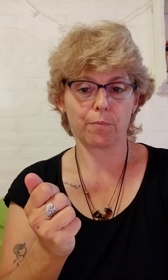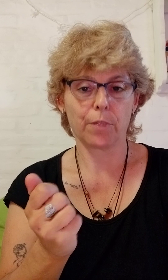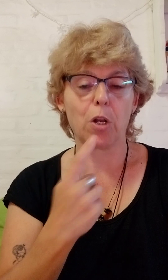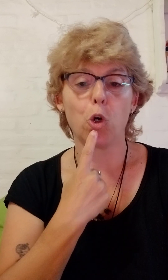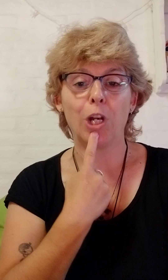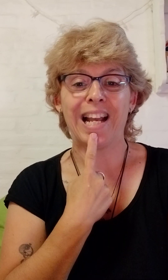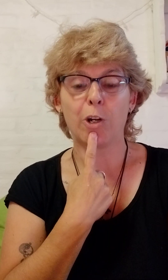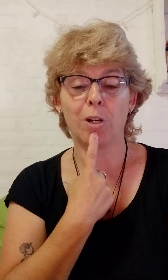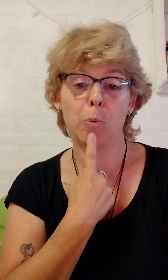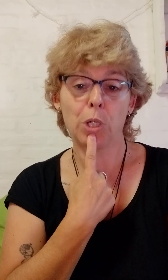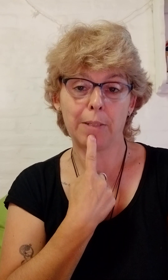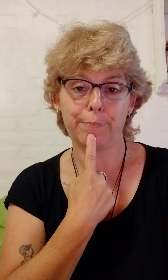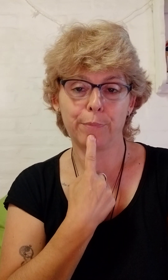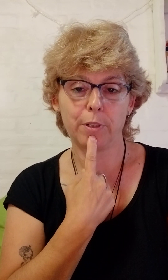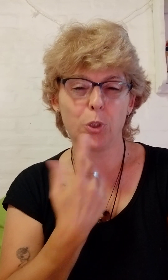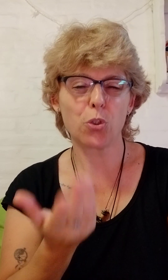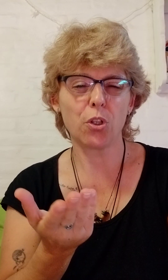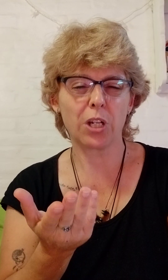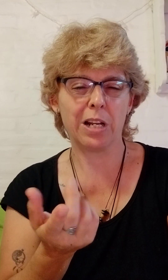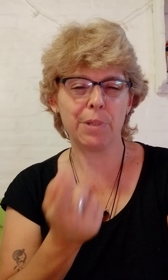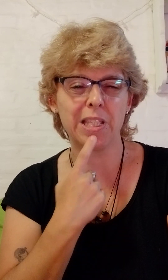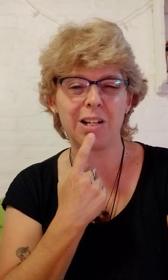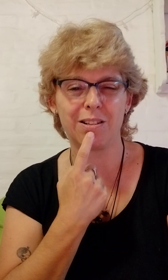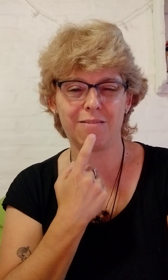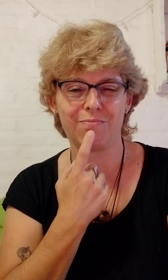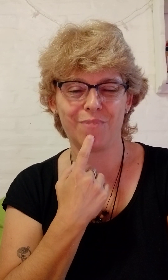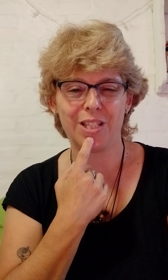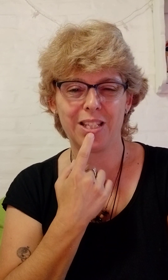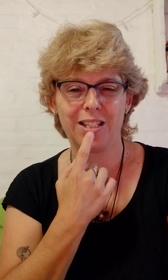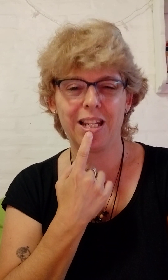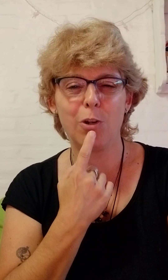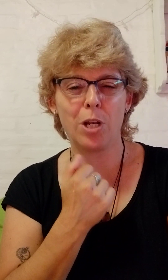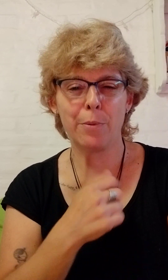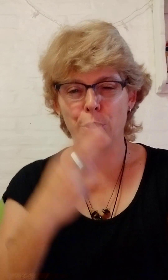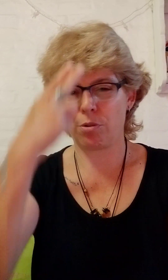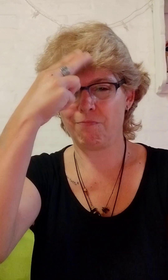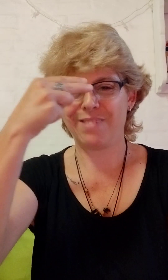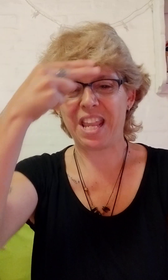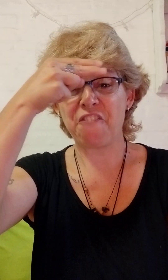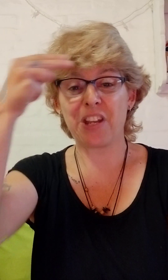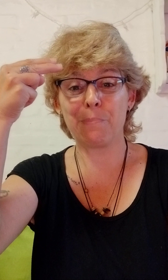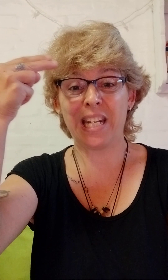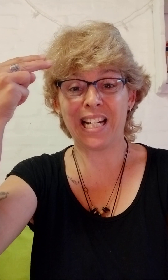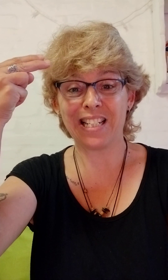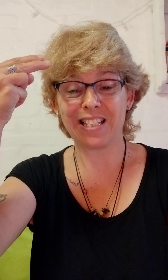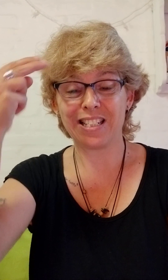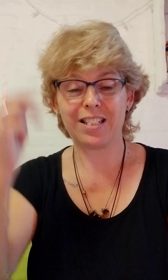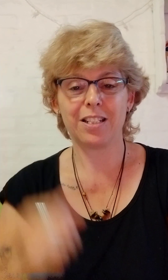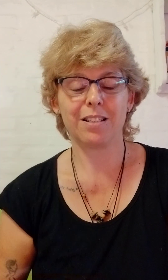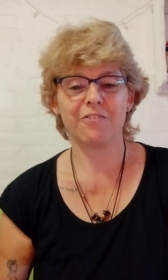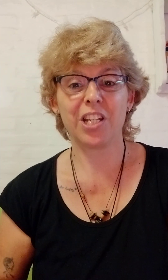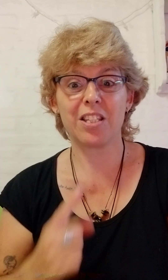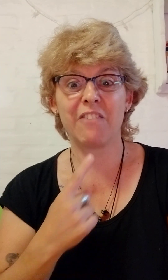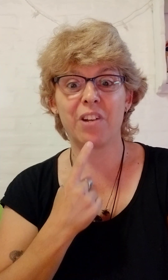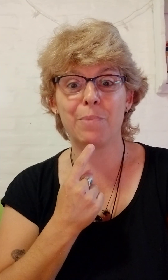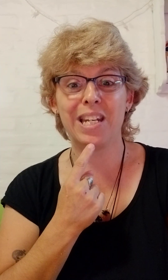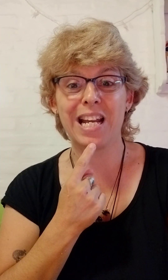O la A con la boca. Los ojos generalmente. Leen los labios. Enfermera. Fíjense. Enfermera.